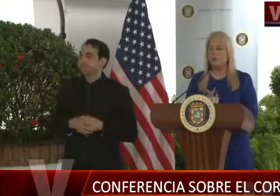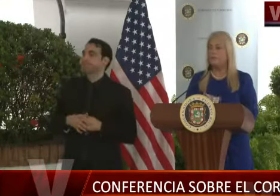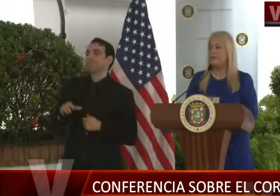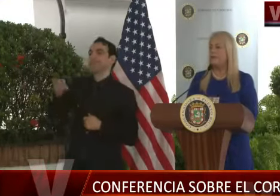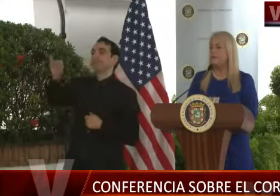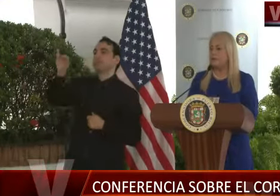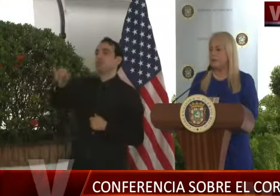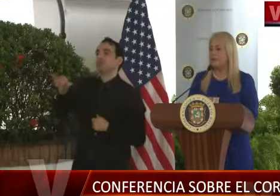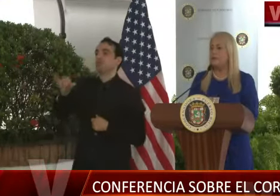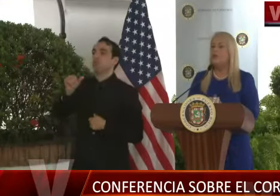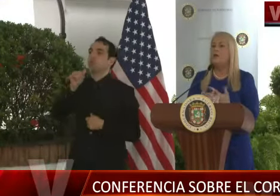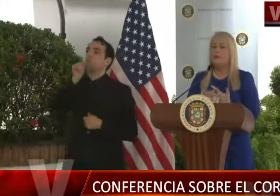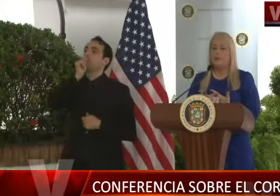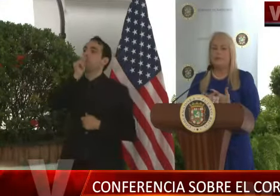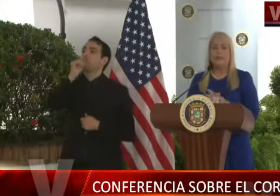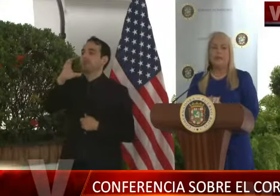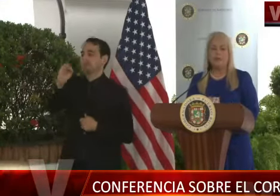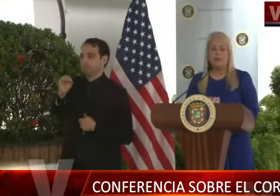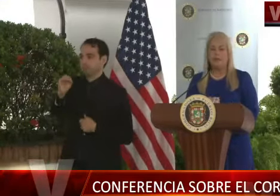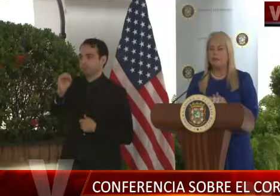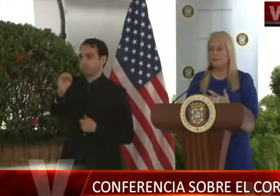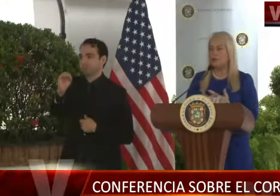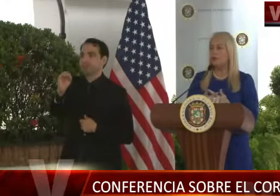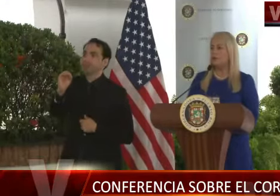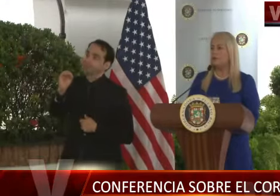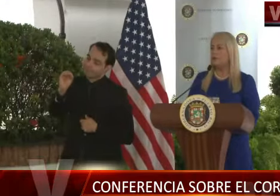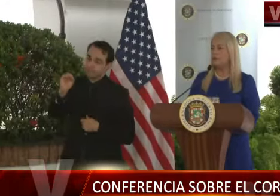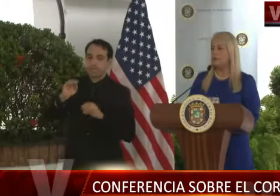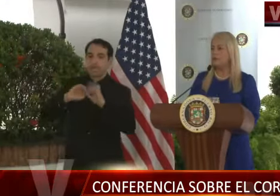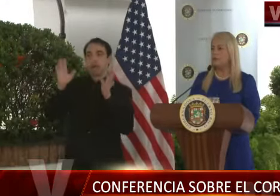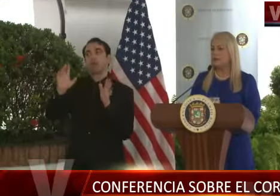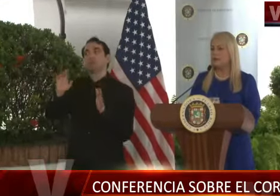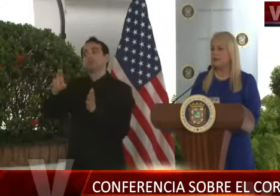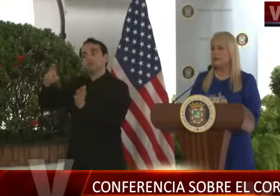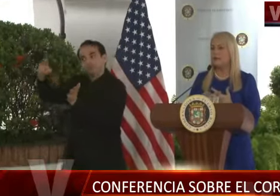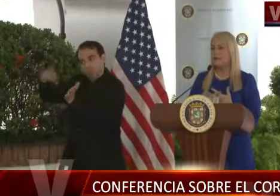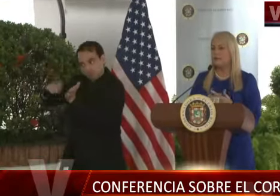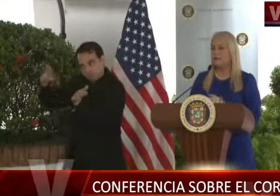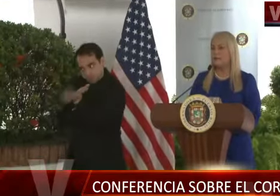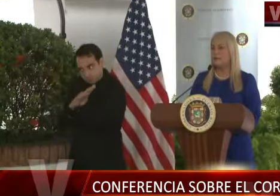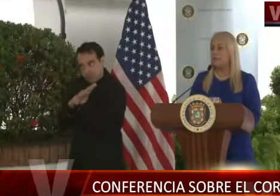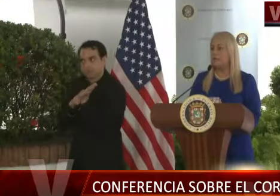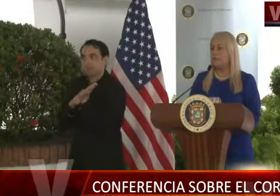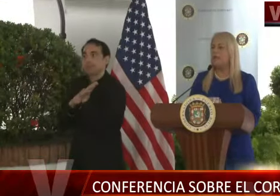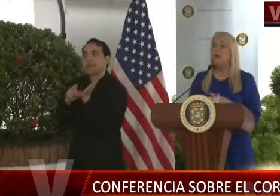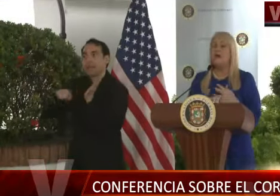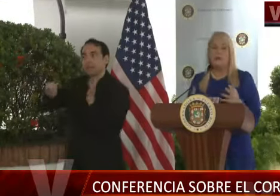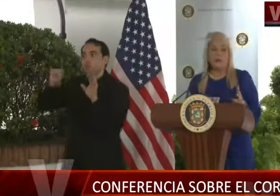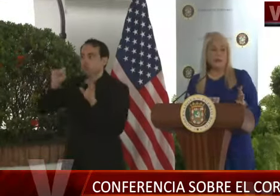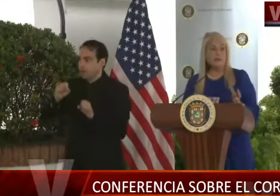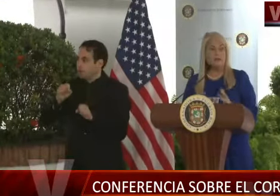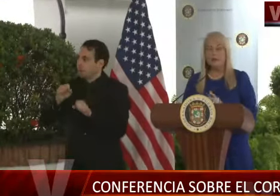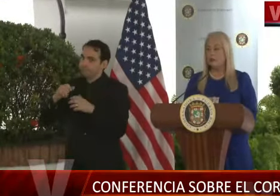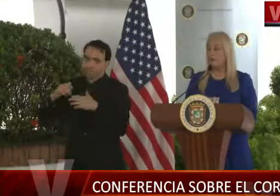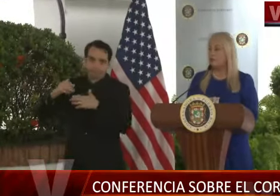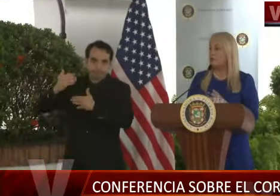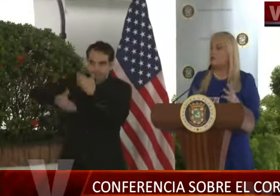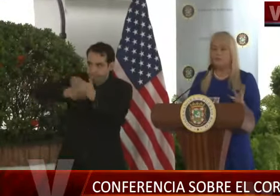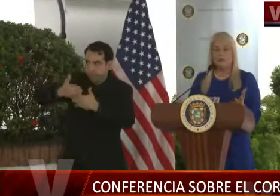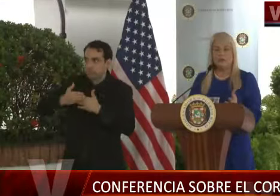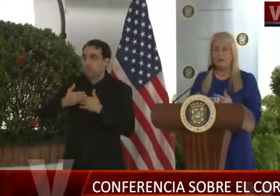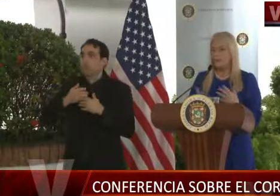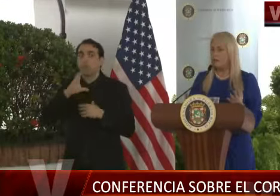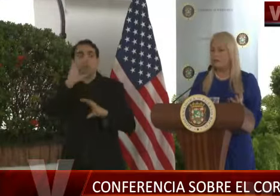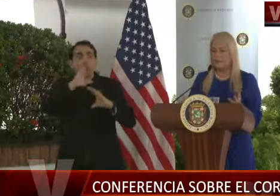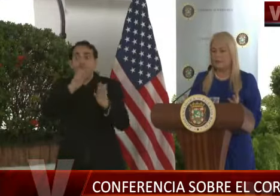es una empresa privada, obviamente requiere que nosotros contratemos con esta empresa privada para que se puedan preparar. Hay que identificar los